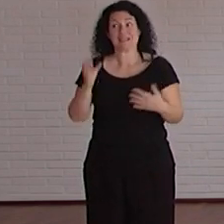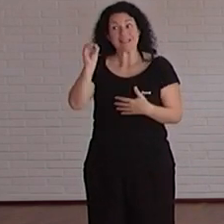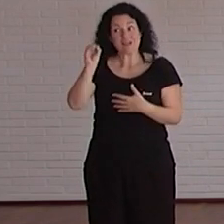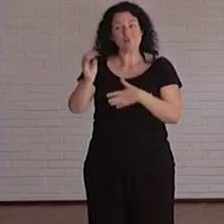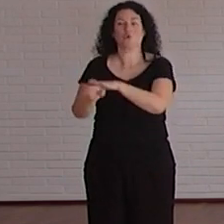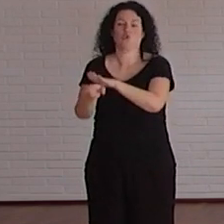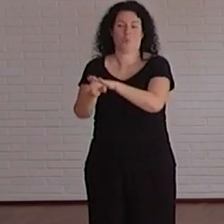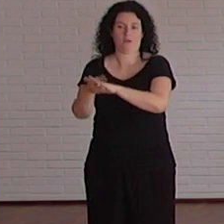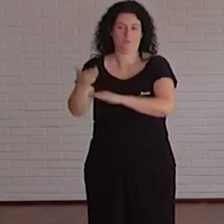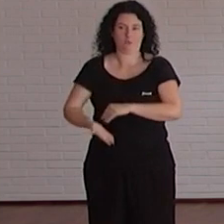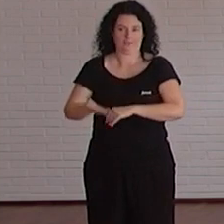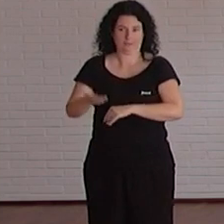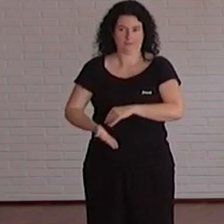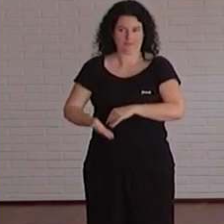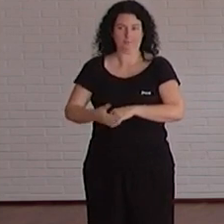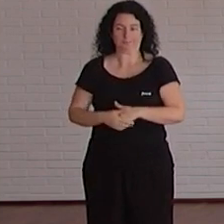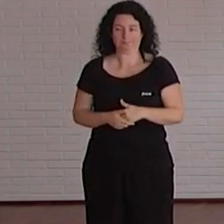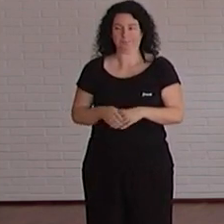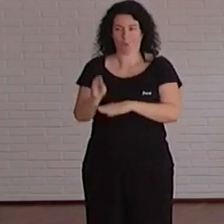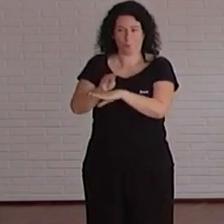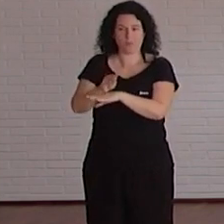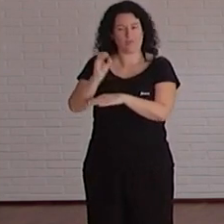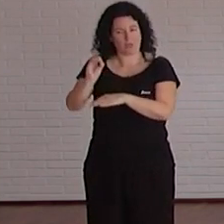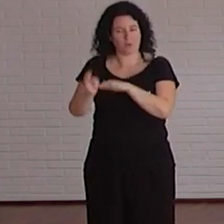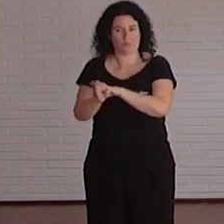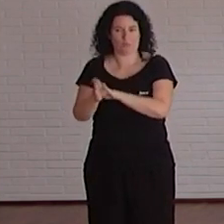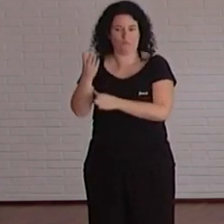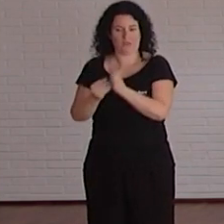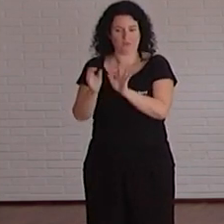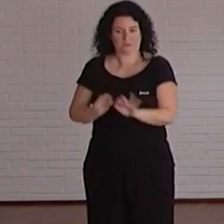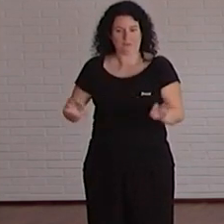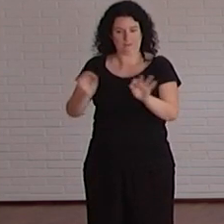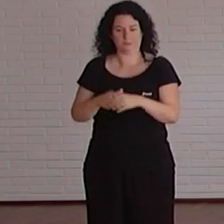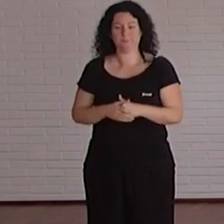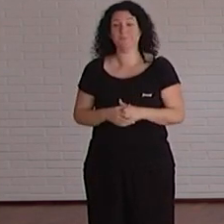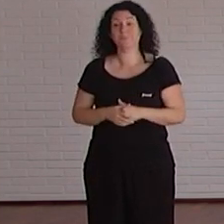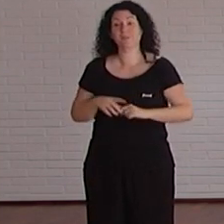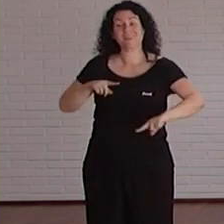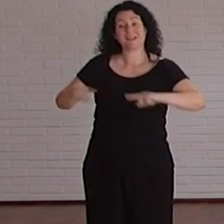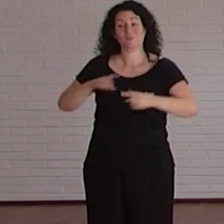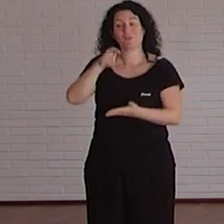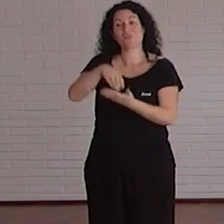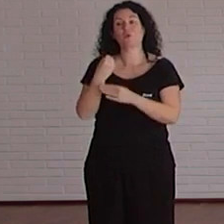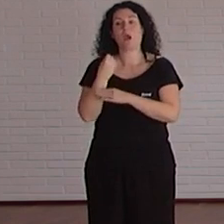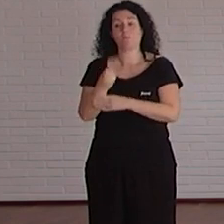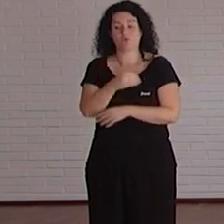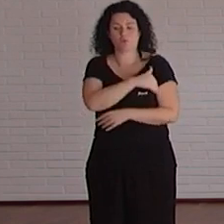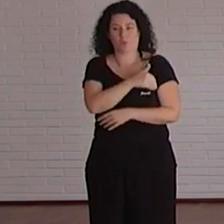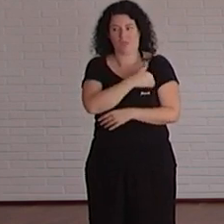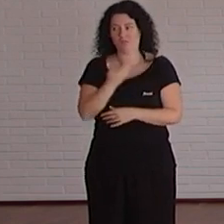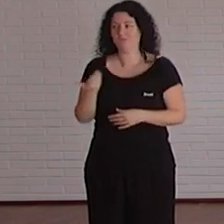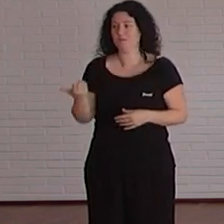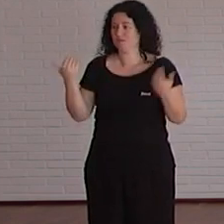que eso es lo más lo más complicado bueno como como director del Centro de Apoyo al Estudiante muchos de los aspectos que